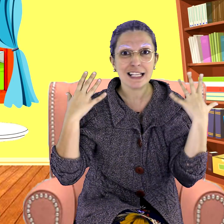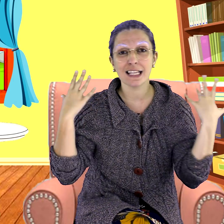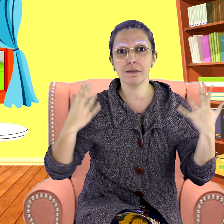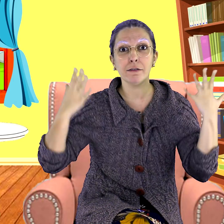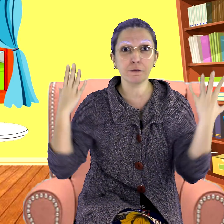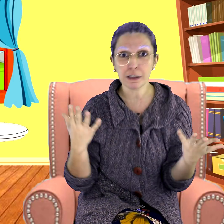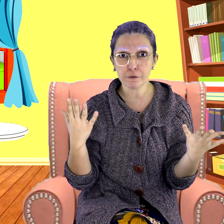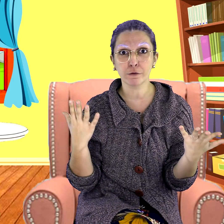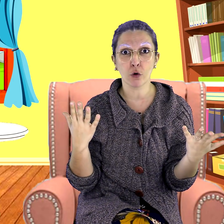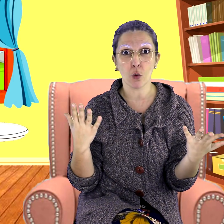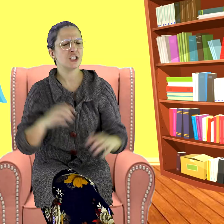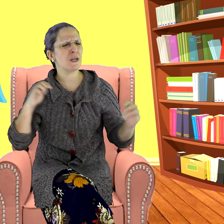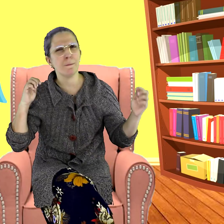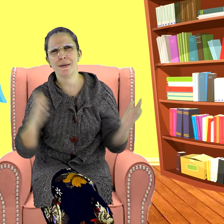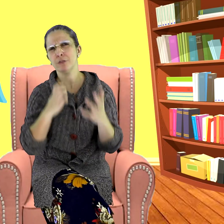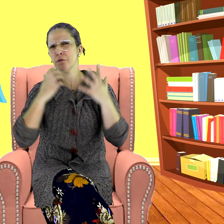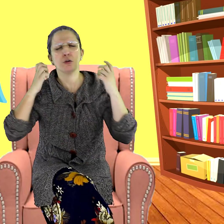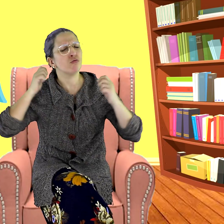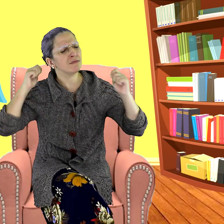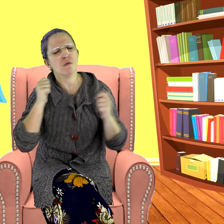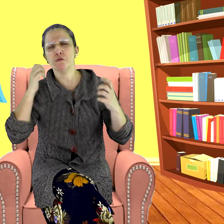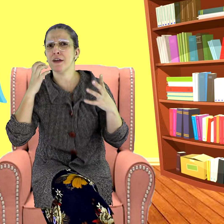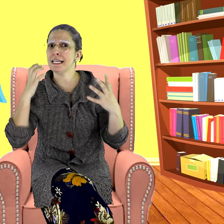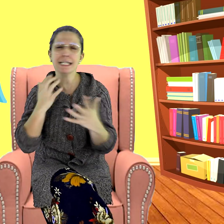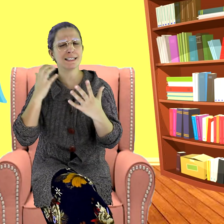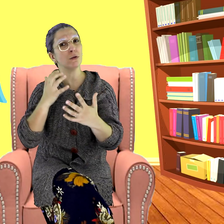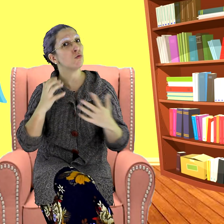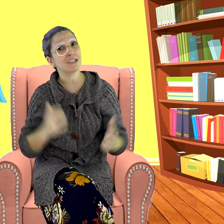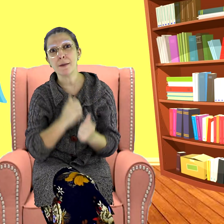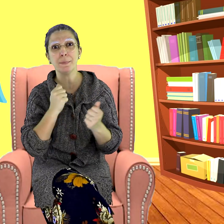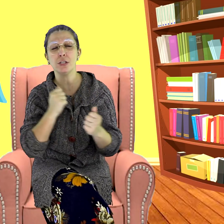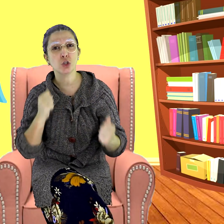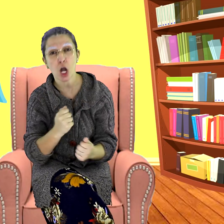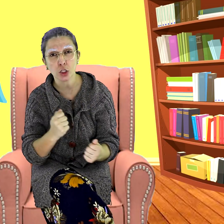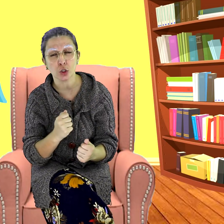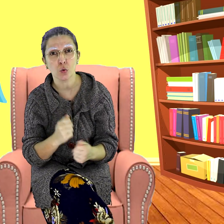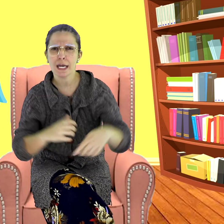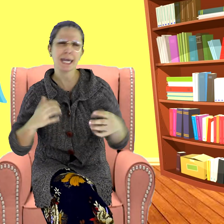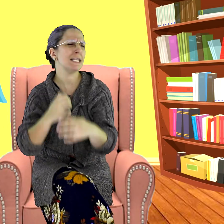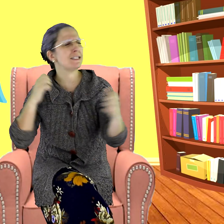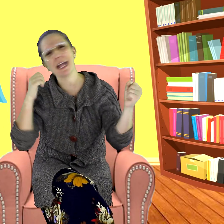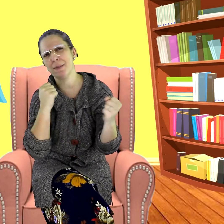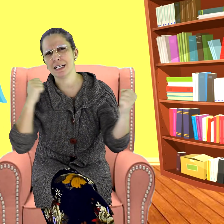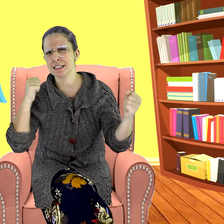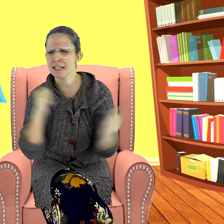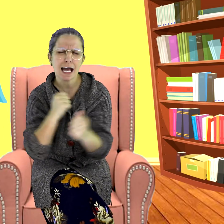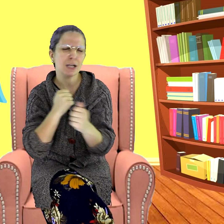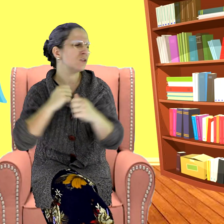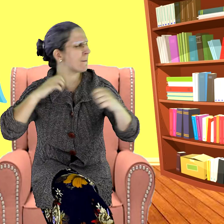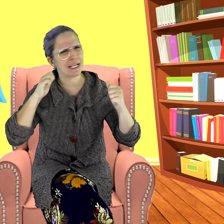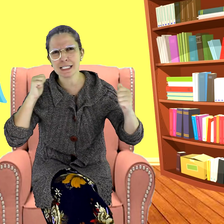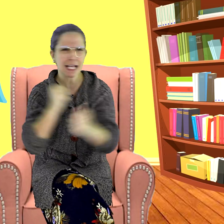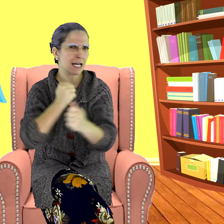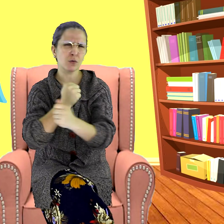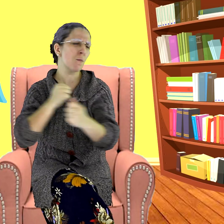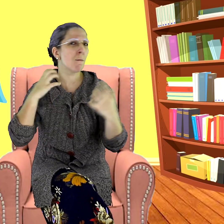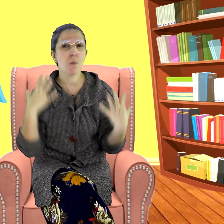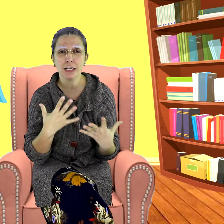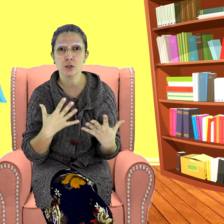ele estava vivo. Gepeto ficou tão feliz em encontrar Pinóquio. Eles se abraçaram, se abraçaram muito,